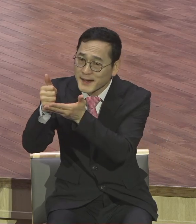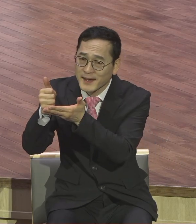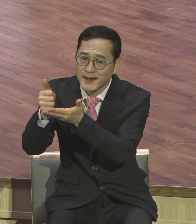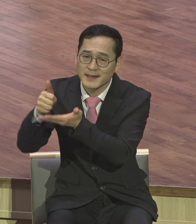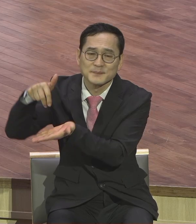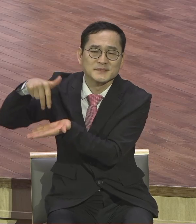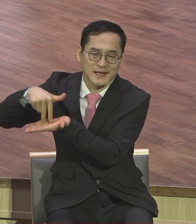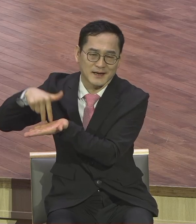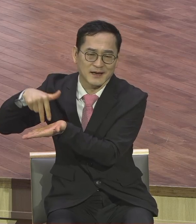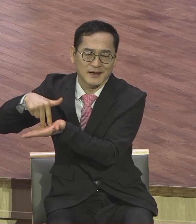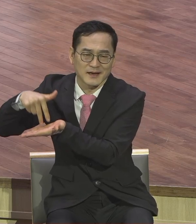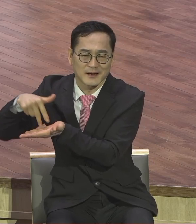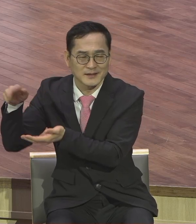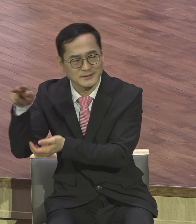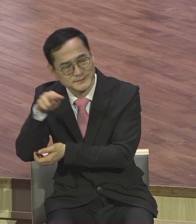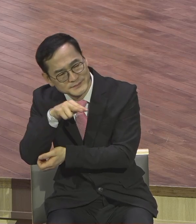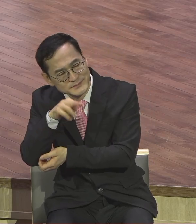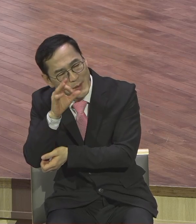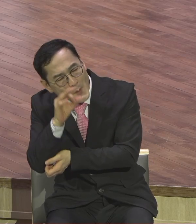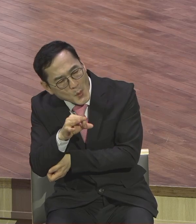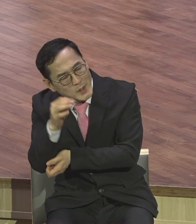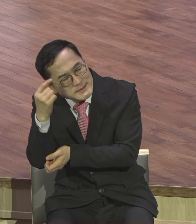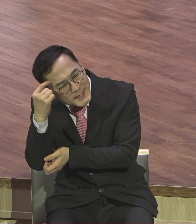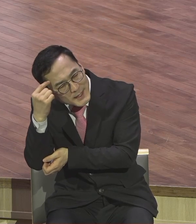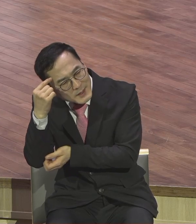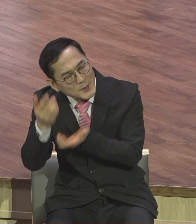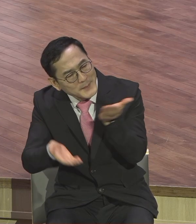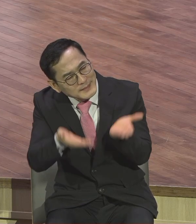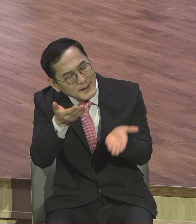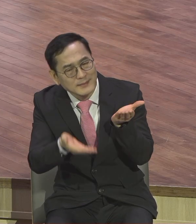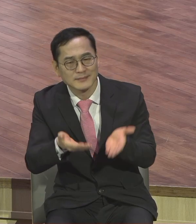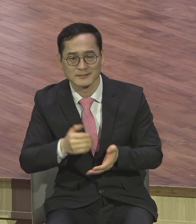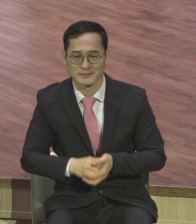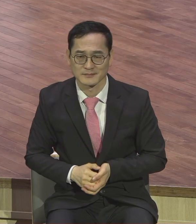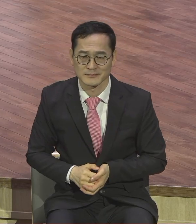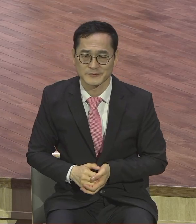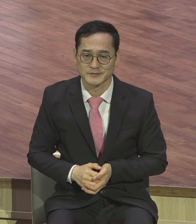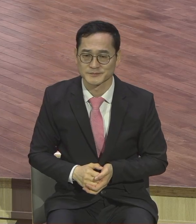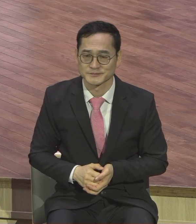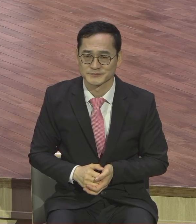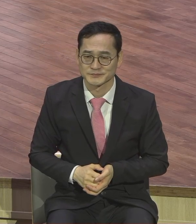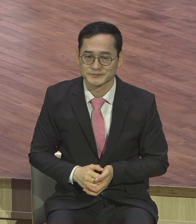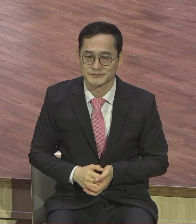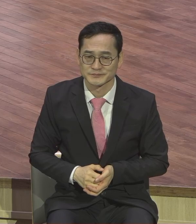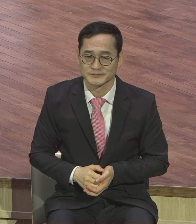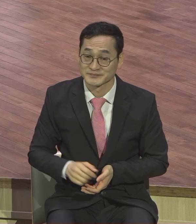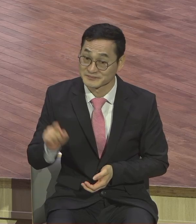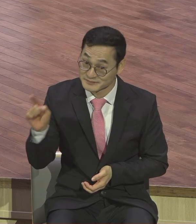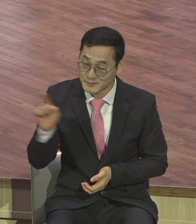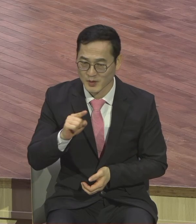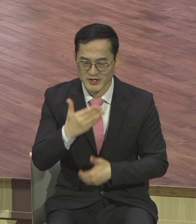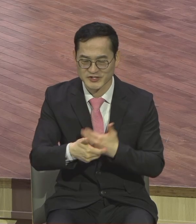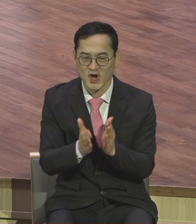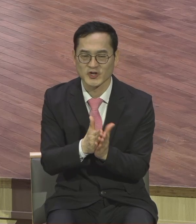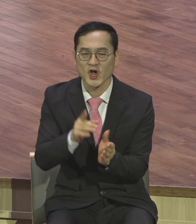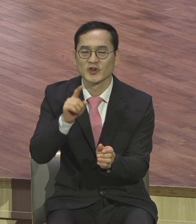해석하고 적용해야 돼요 모든 것들을 주님의 관점에서 그걸 뭐요 성경적 신앙생활이라